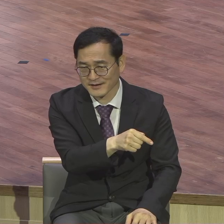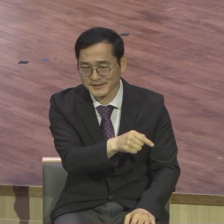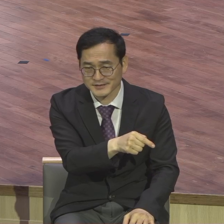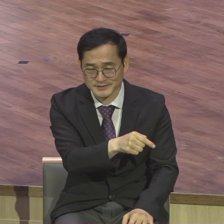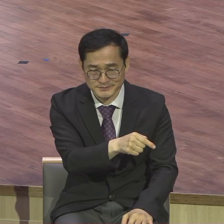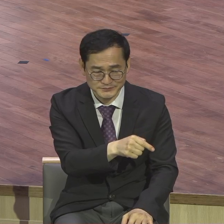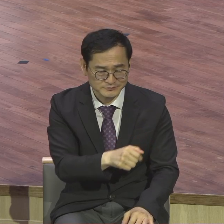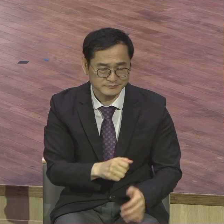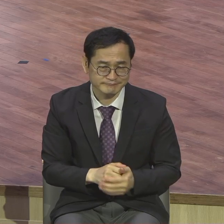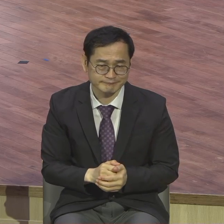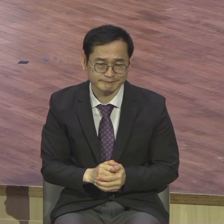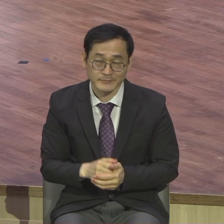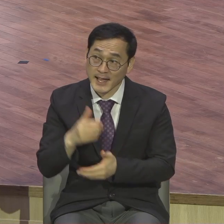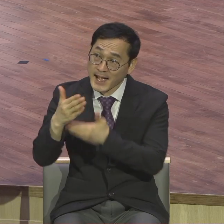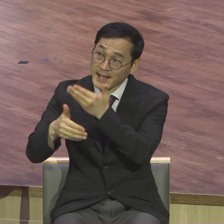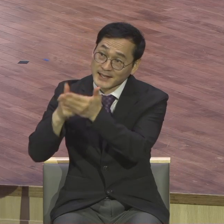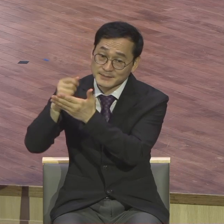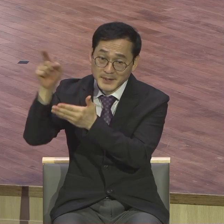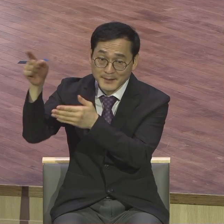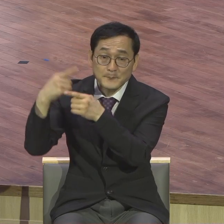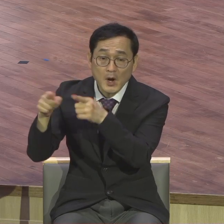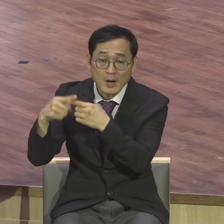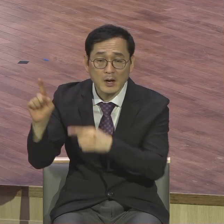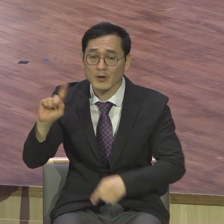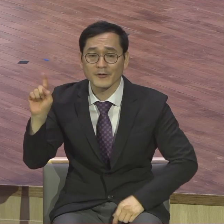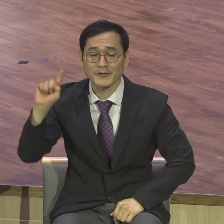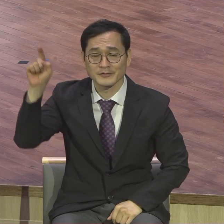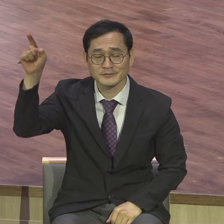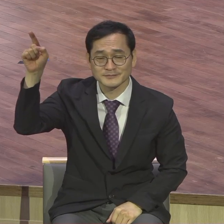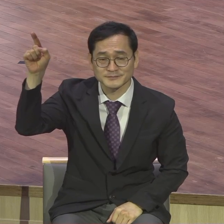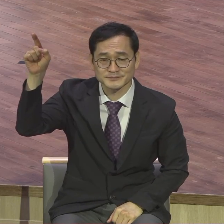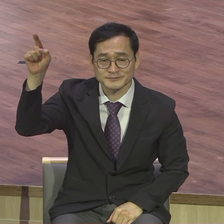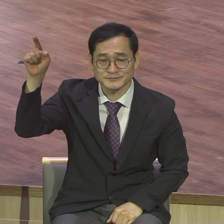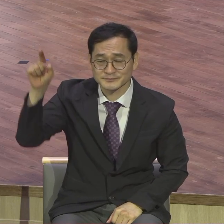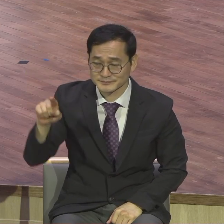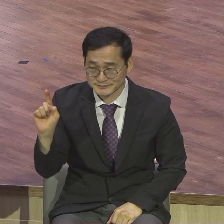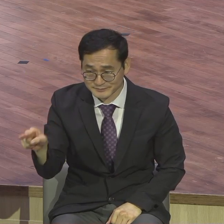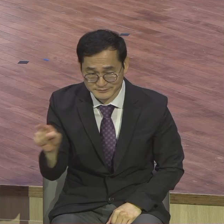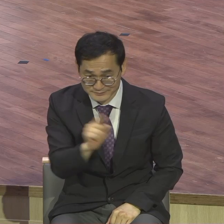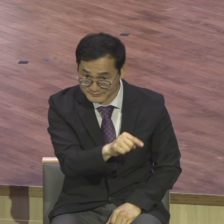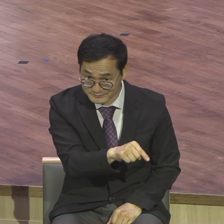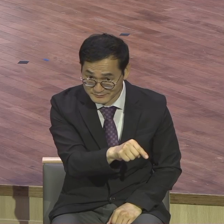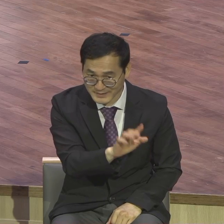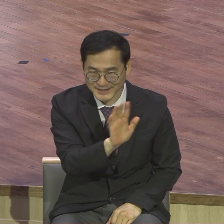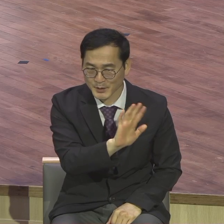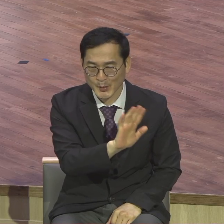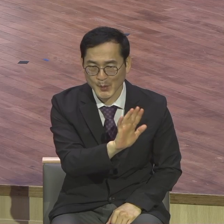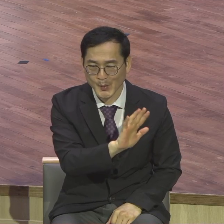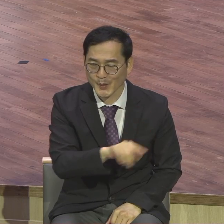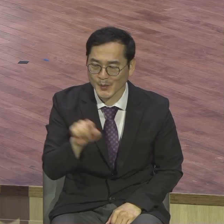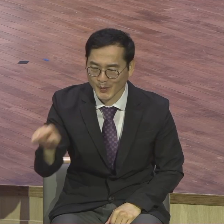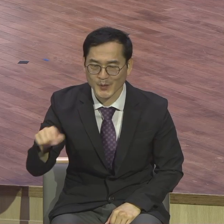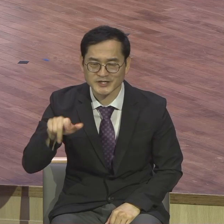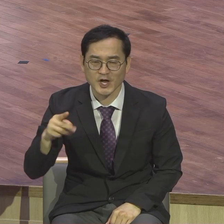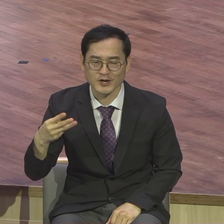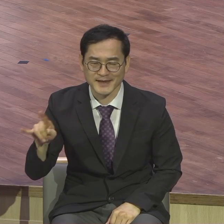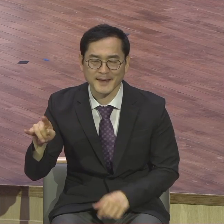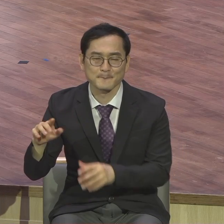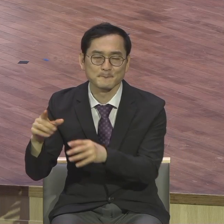하나님의 평가 기준은 상대평가가 아니고 절대평가예요. 하나님